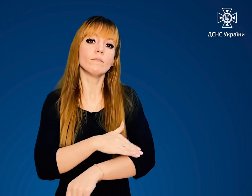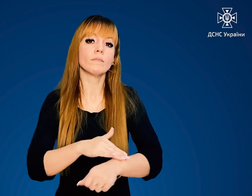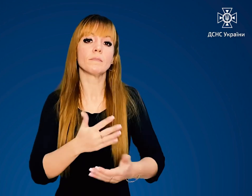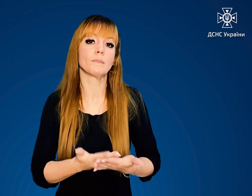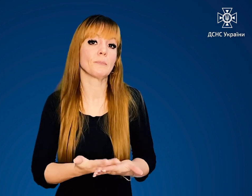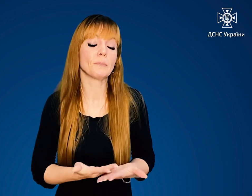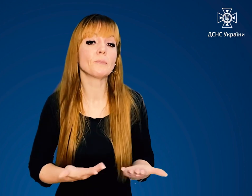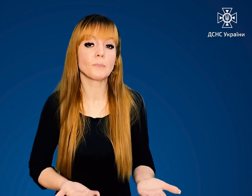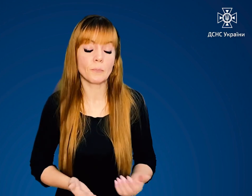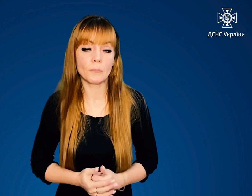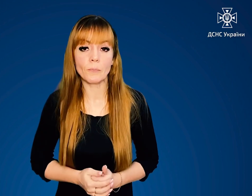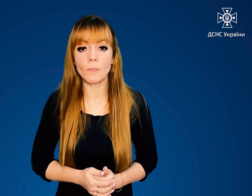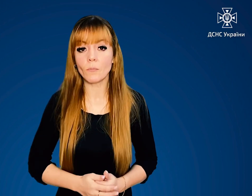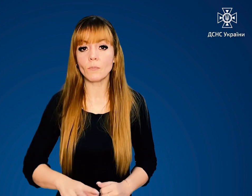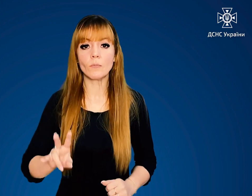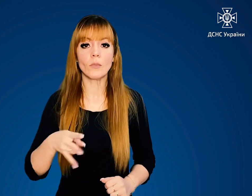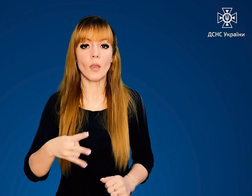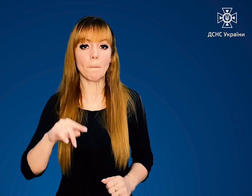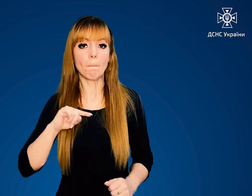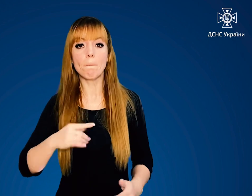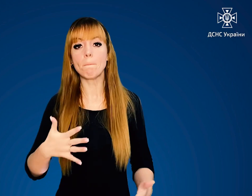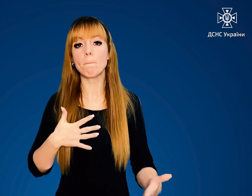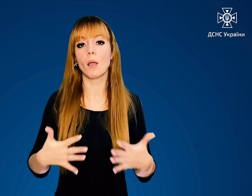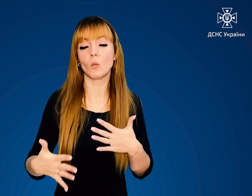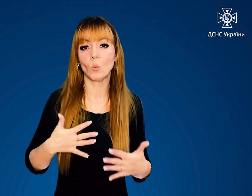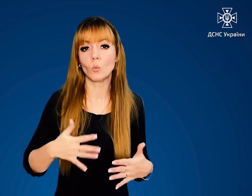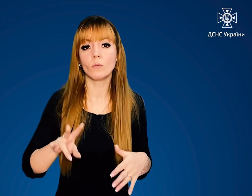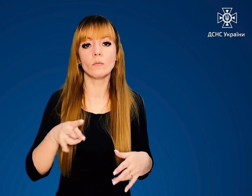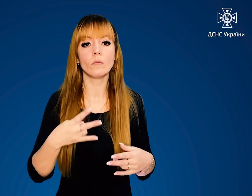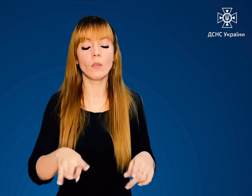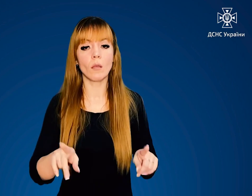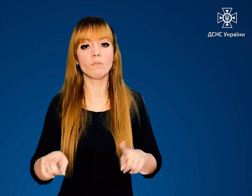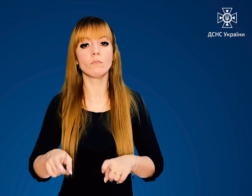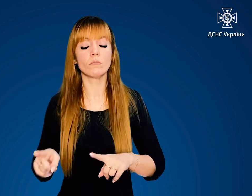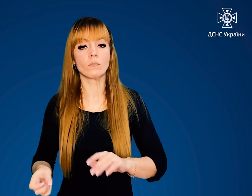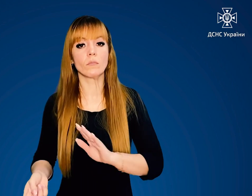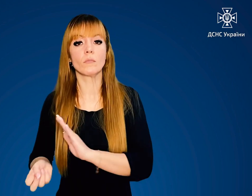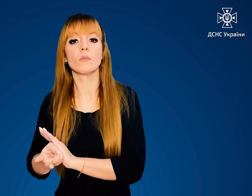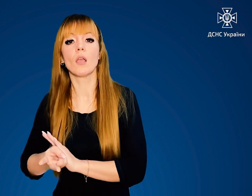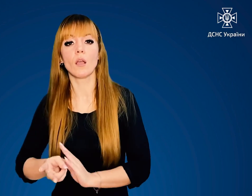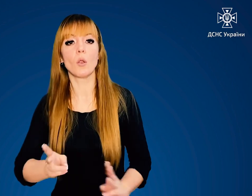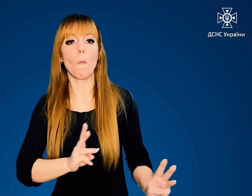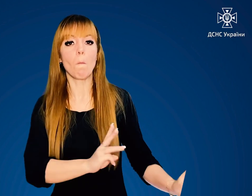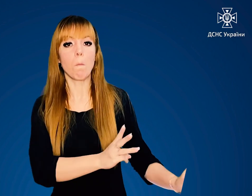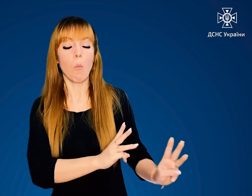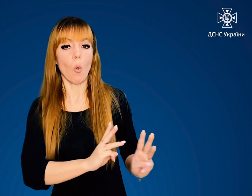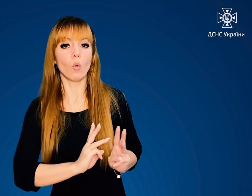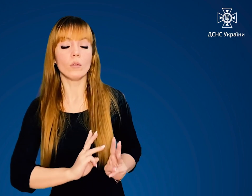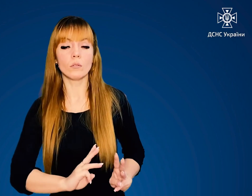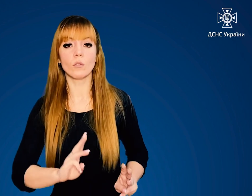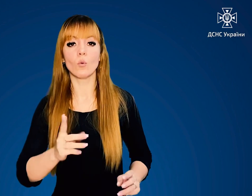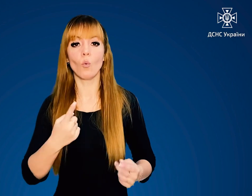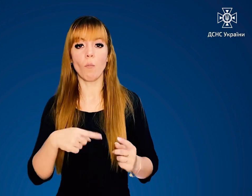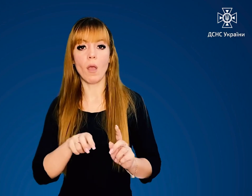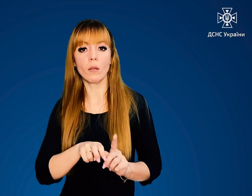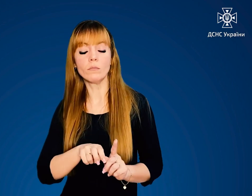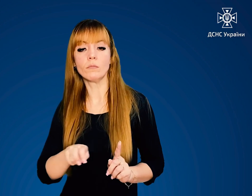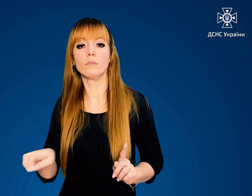місцевості, Не панікуйте та не тікайте від полум'я, що швидко наближається, у протилежний від